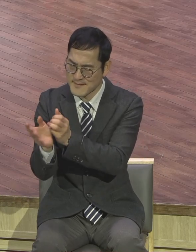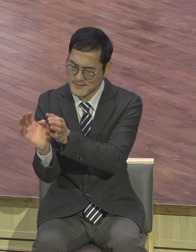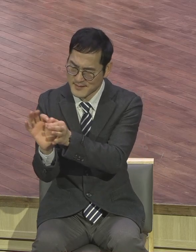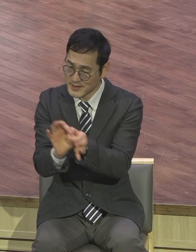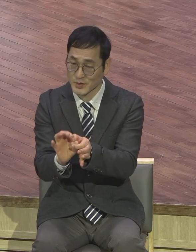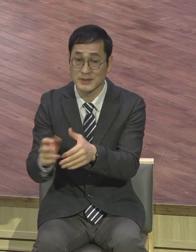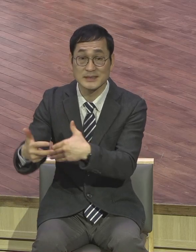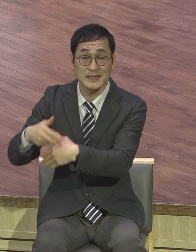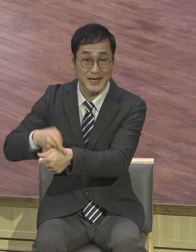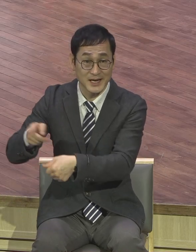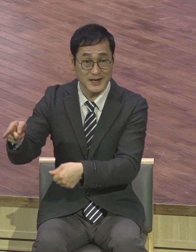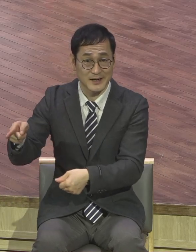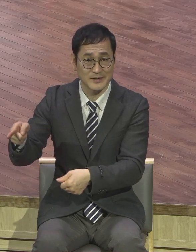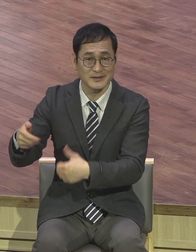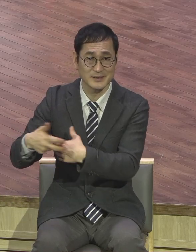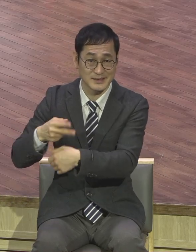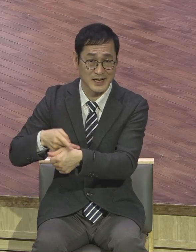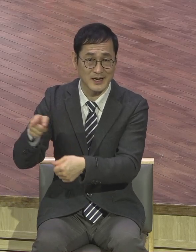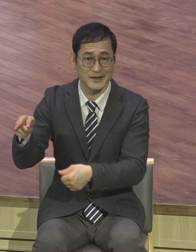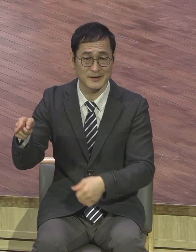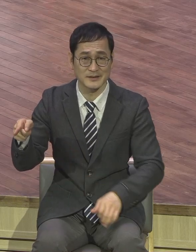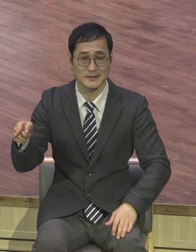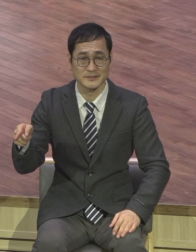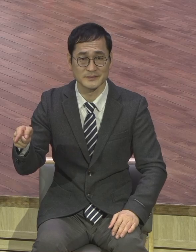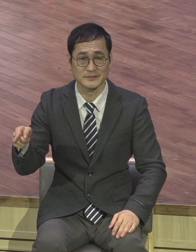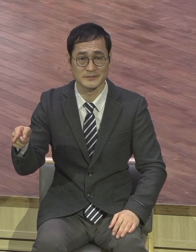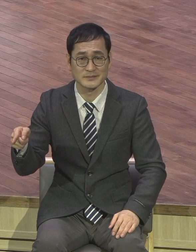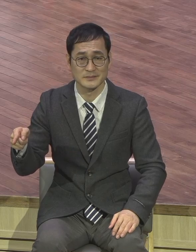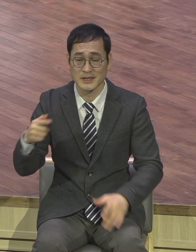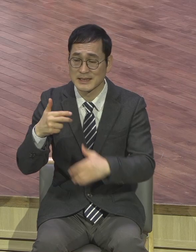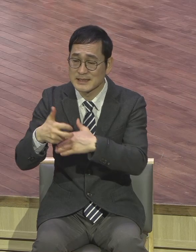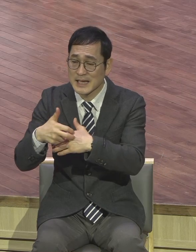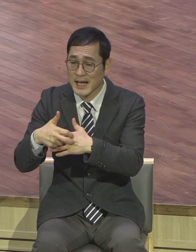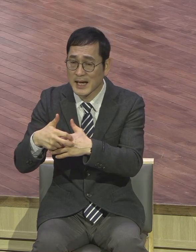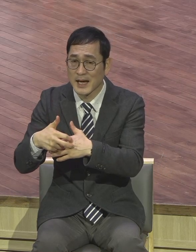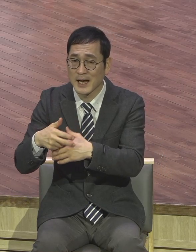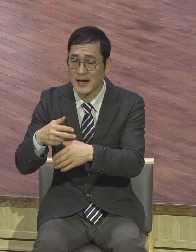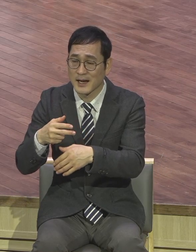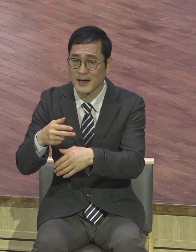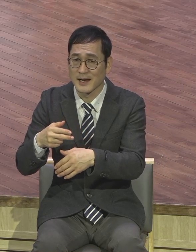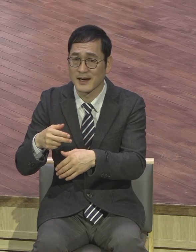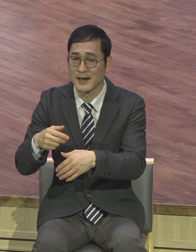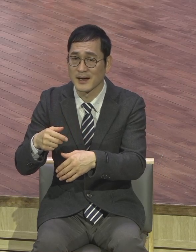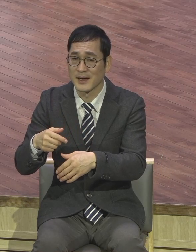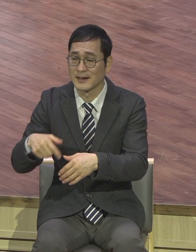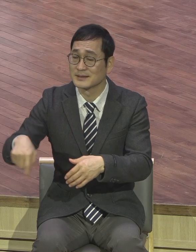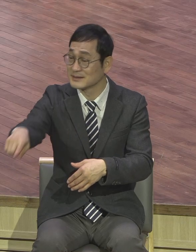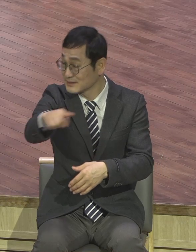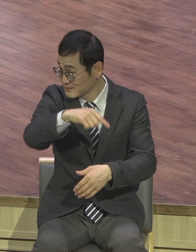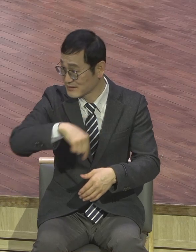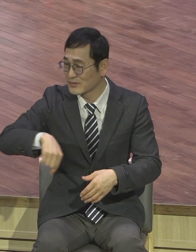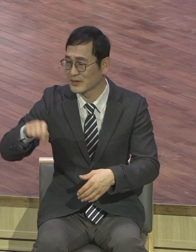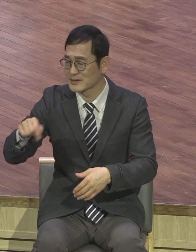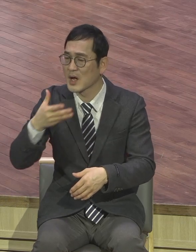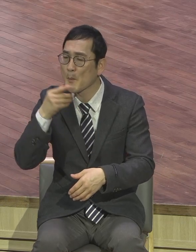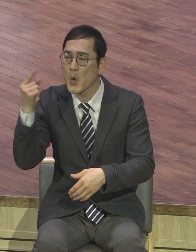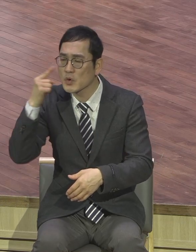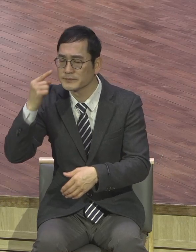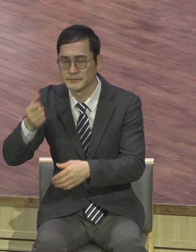엘리트 세계에서 보검의 영향을 입히는 보검 맹문 가문이 되라. 하나님이 축복하시는 이런